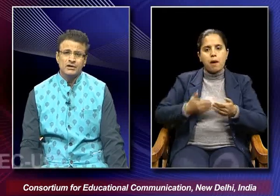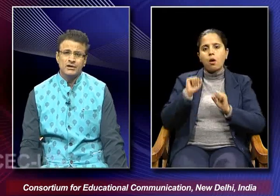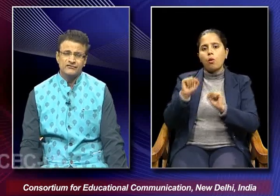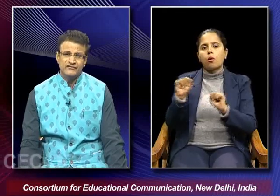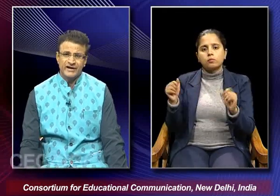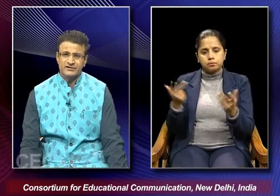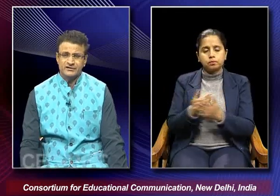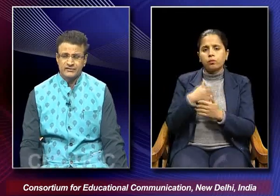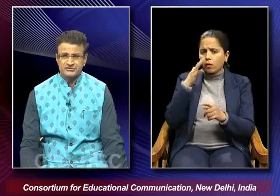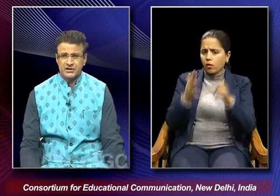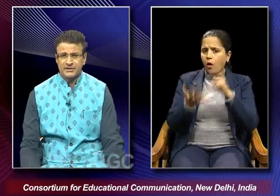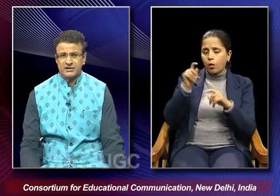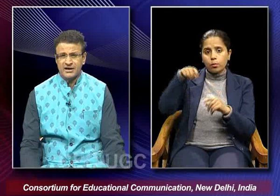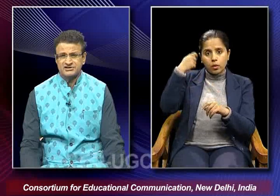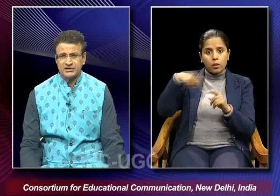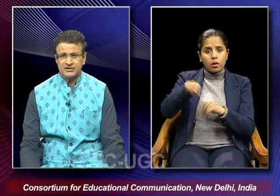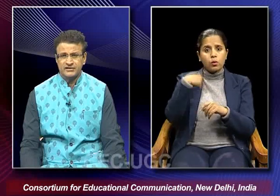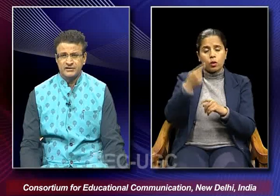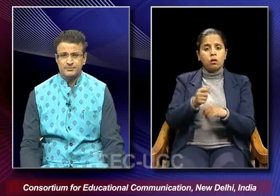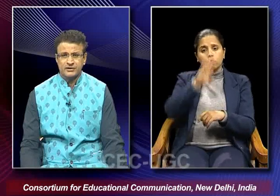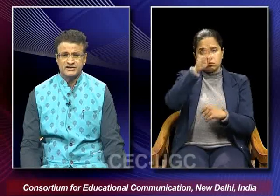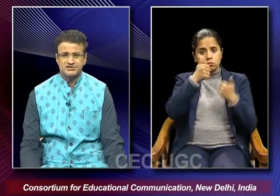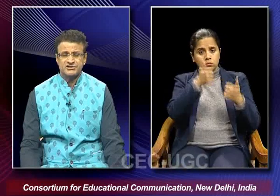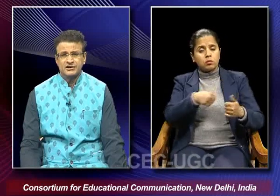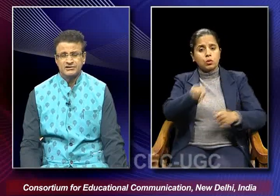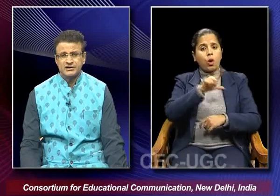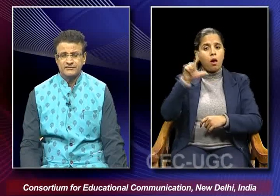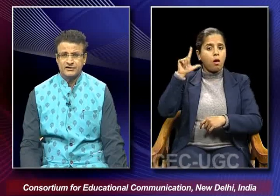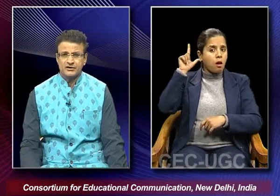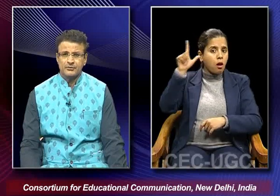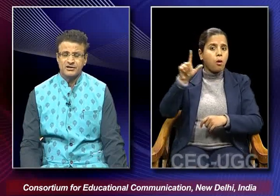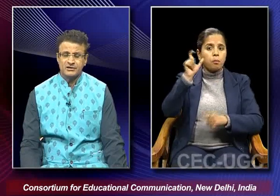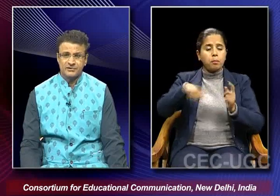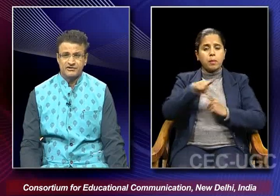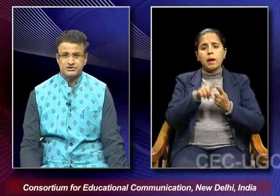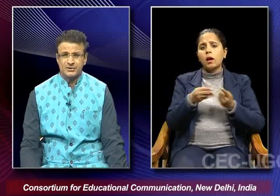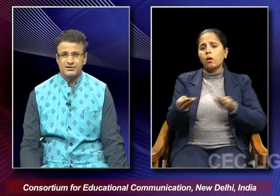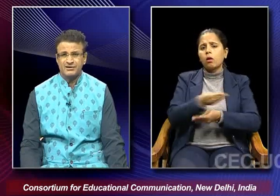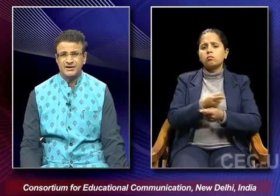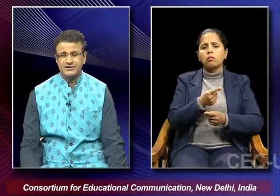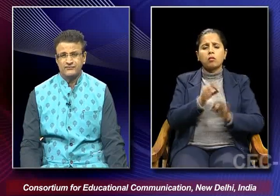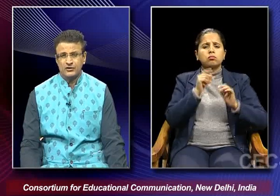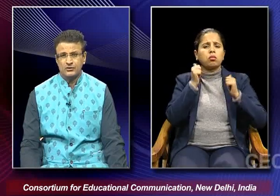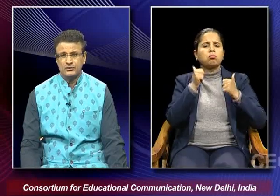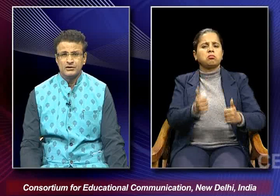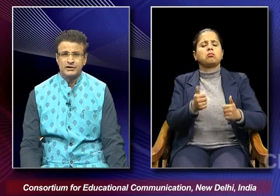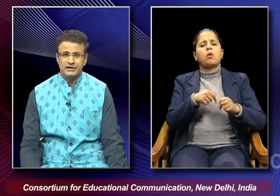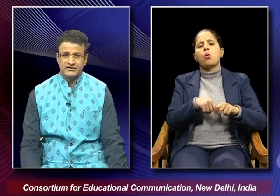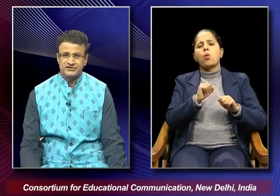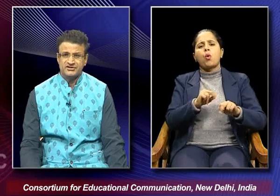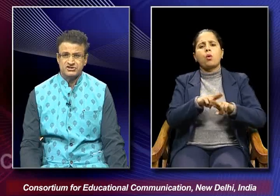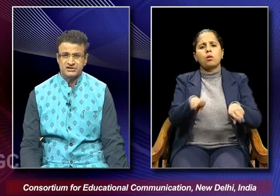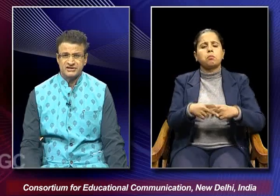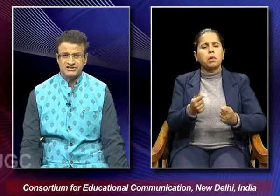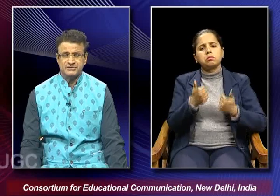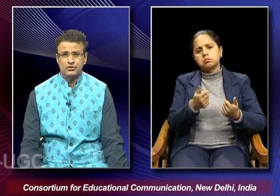we find that the film's upper class laknavi protagonist they live in economically privileged world and they follow in a way